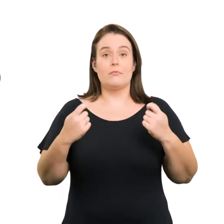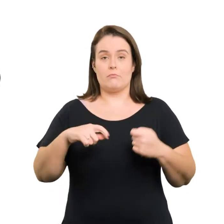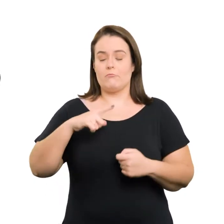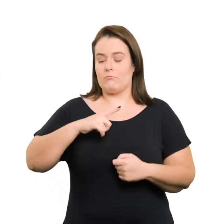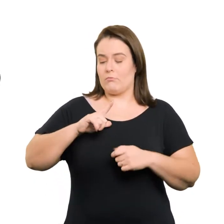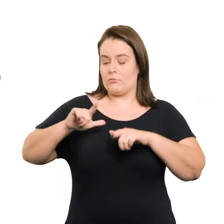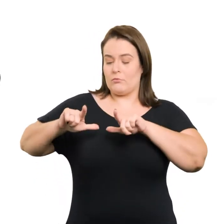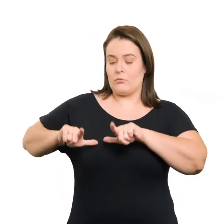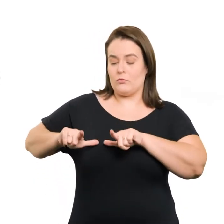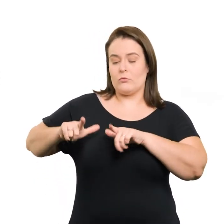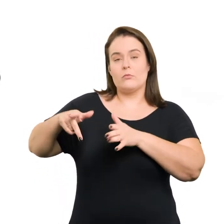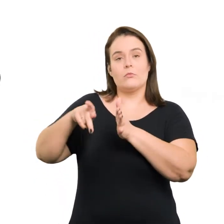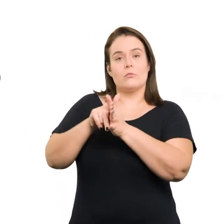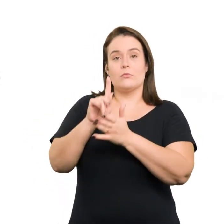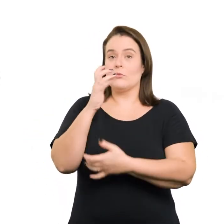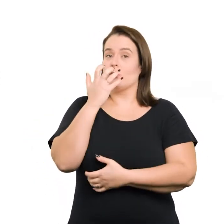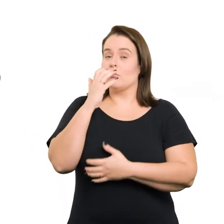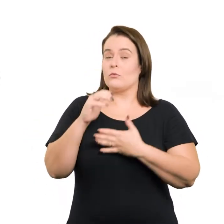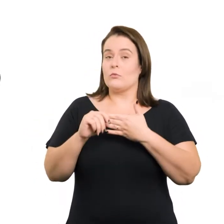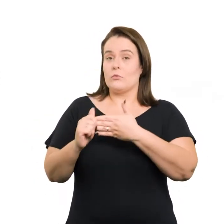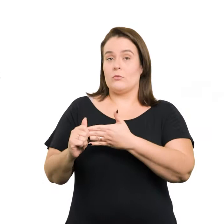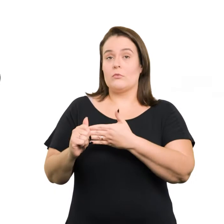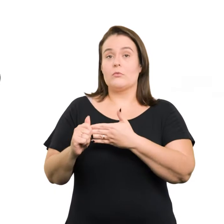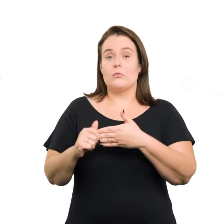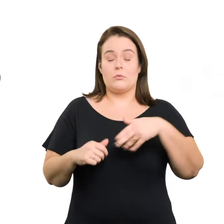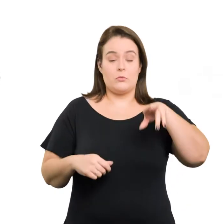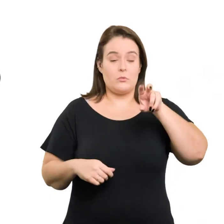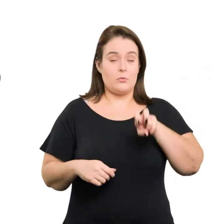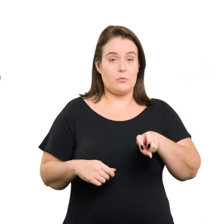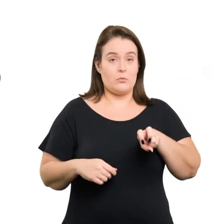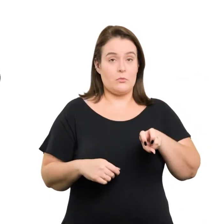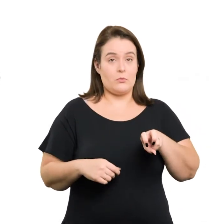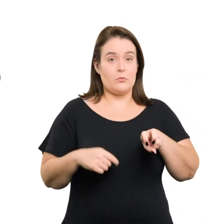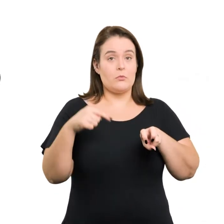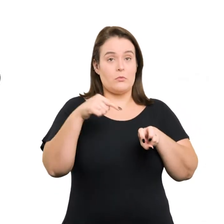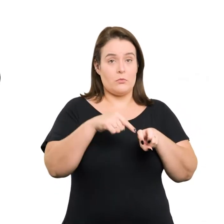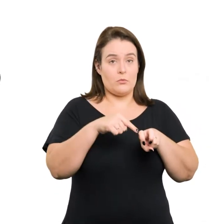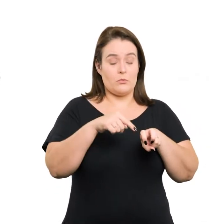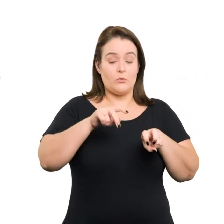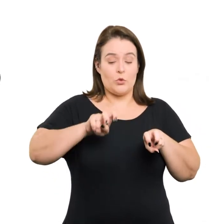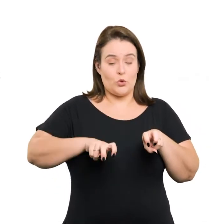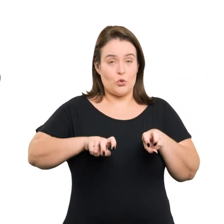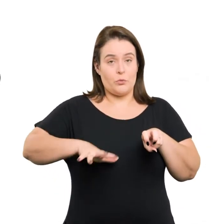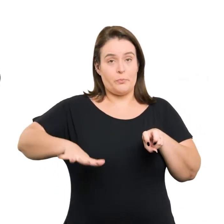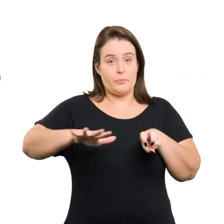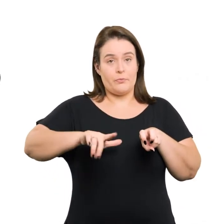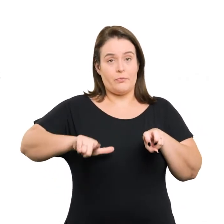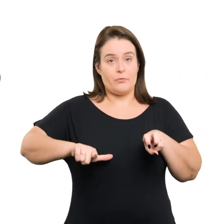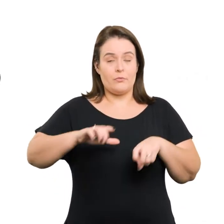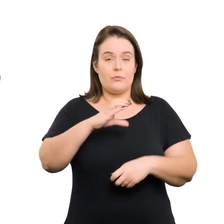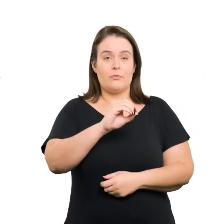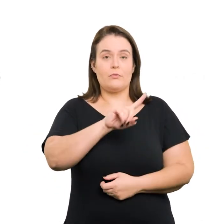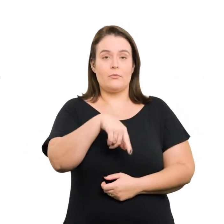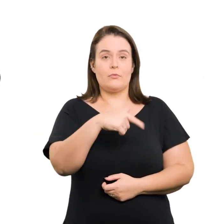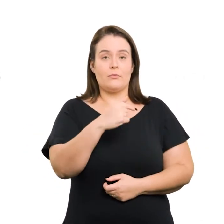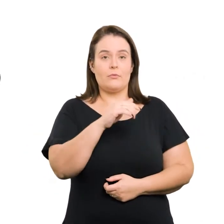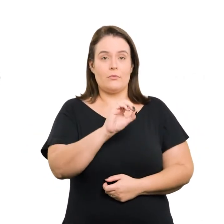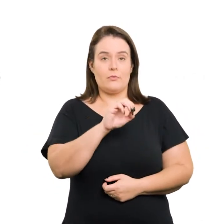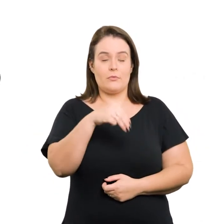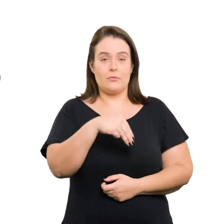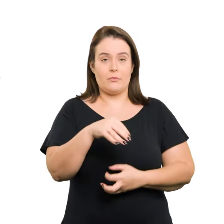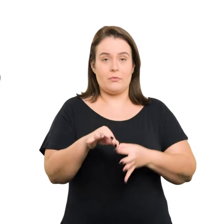Deve ser previsto um espaço para a cão-guia junto de um assento preferencial Com dimensões de 0